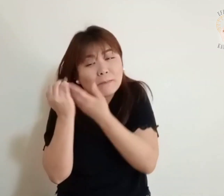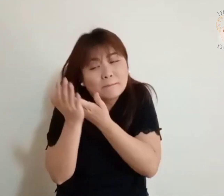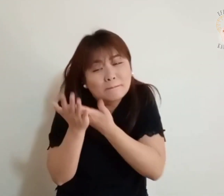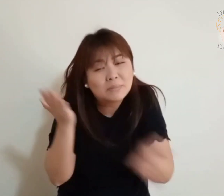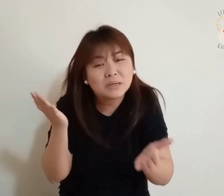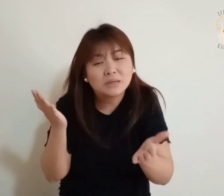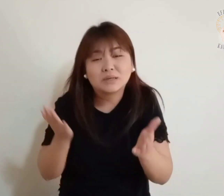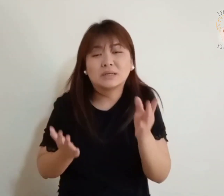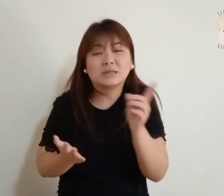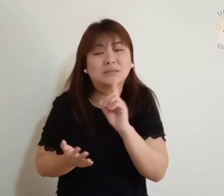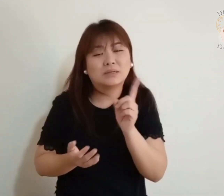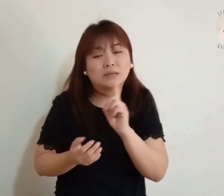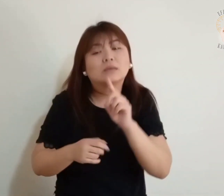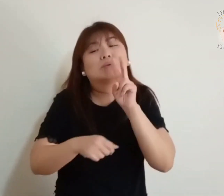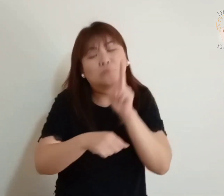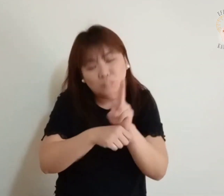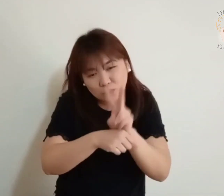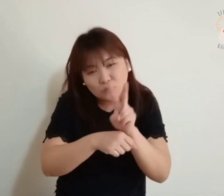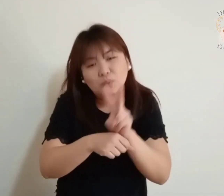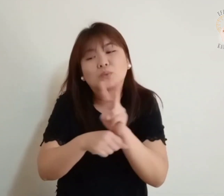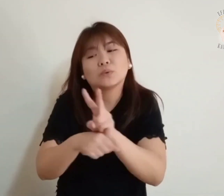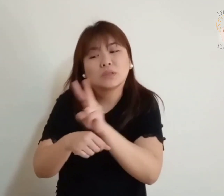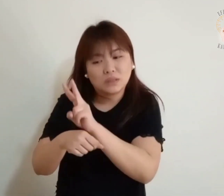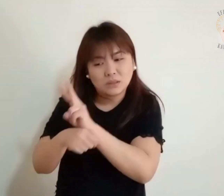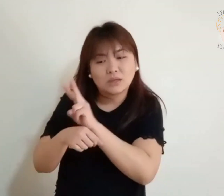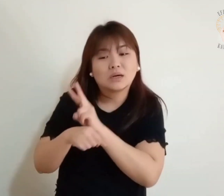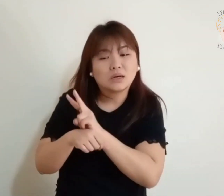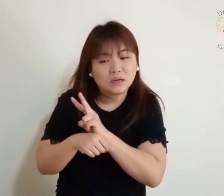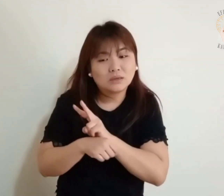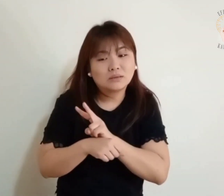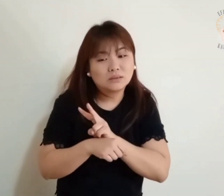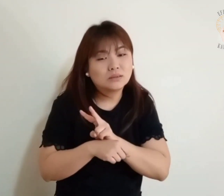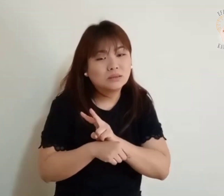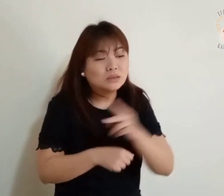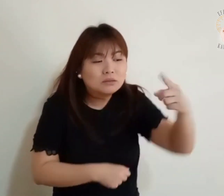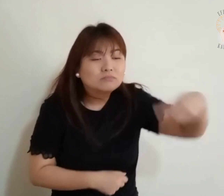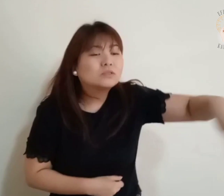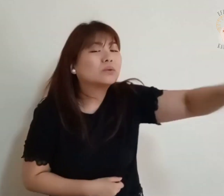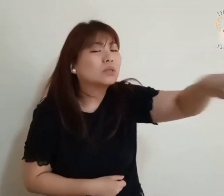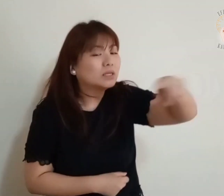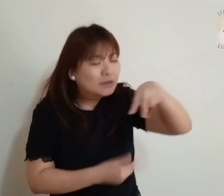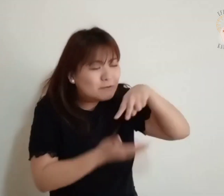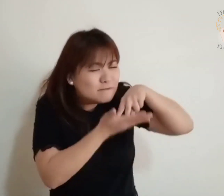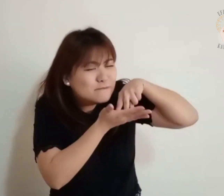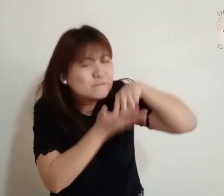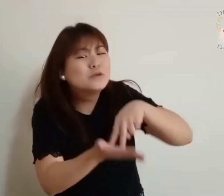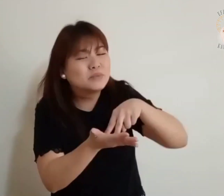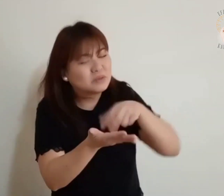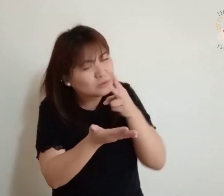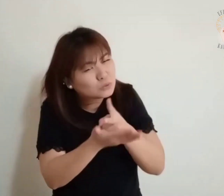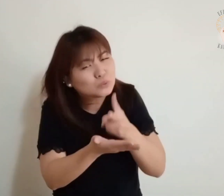Cabeça É permanecendo Firmes Que ireis Ganhar a vida